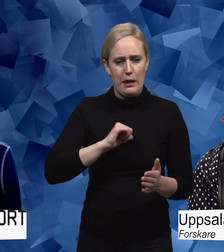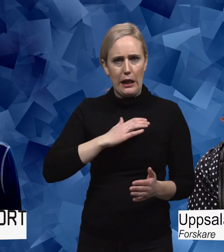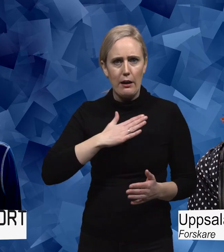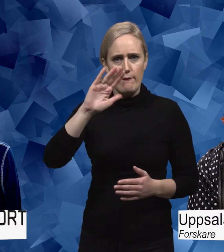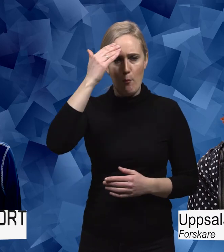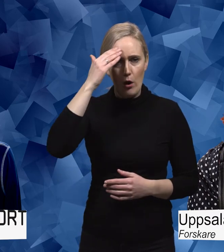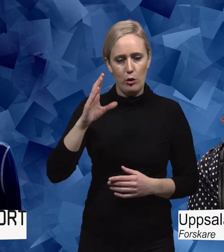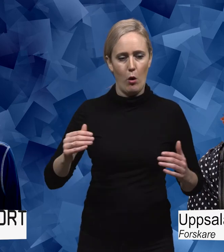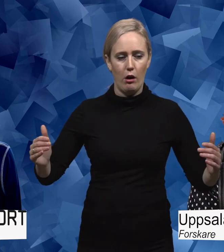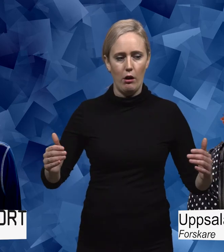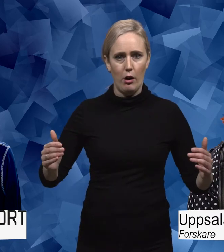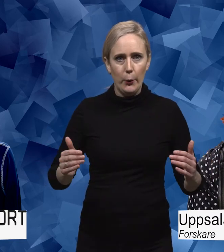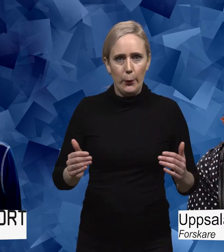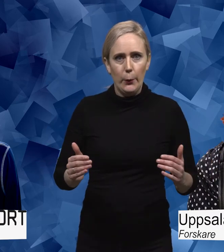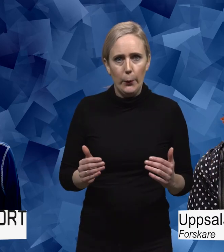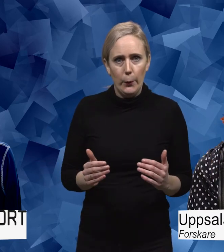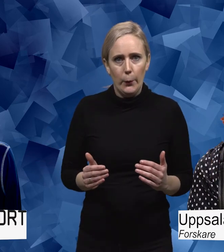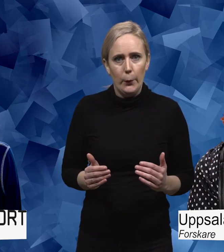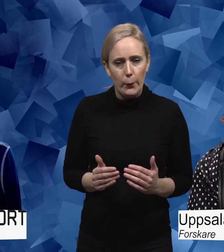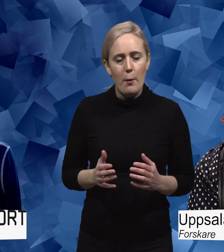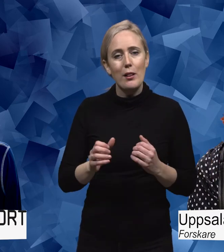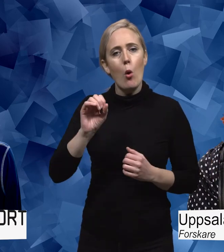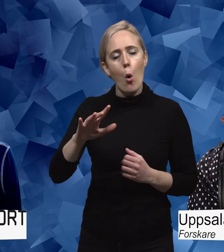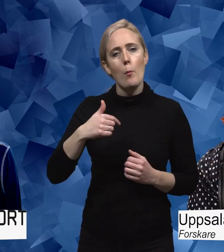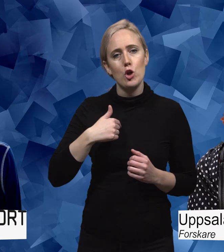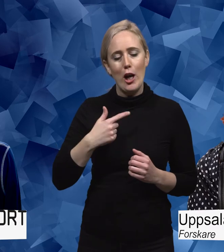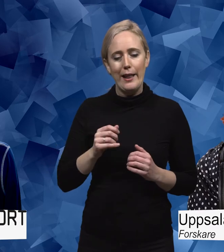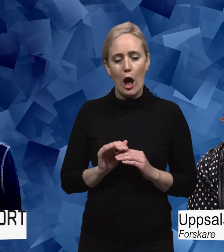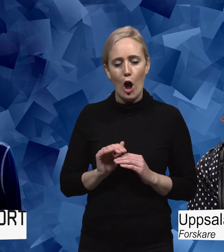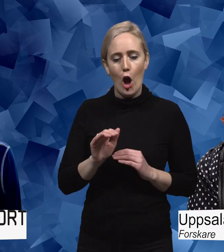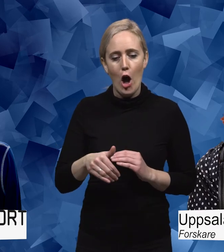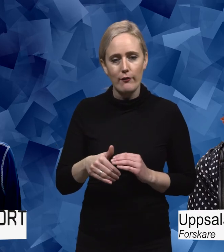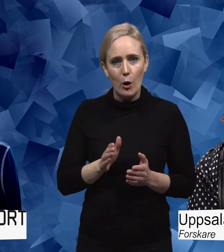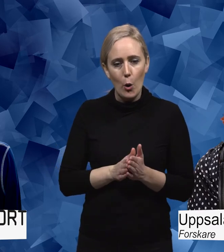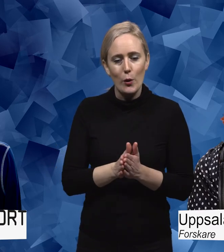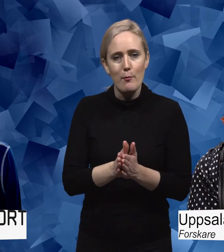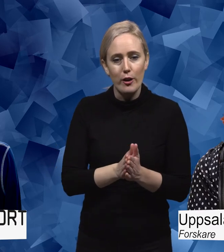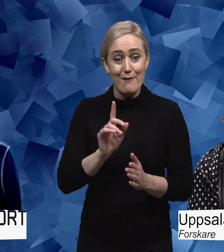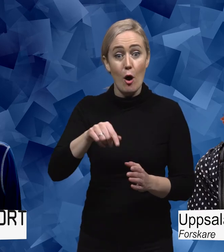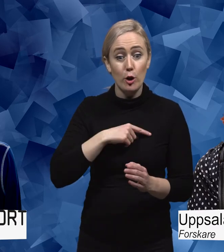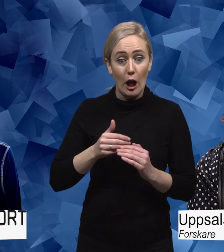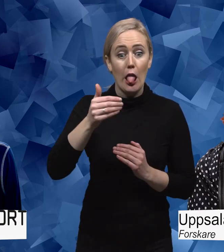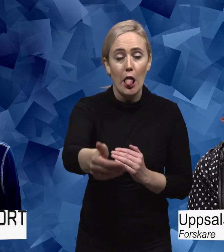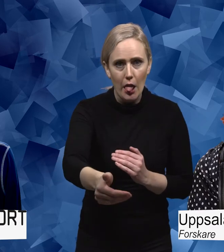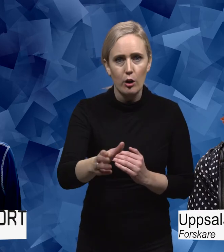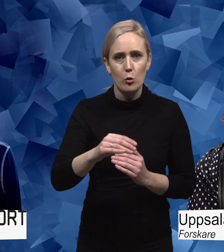krymper bekvämlighetszonen. Den blir mindre och mindre. Men om man går för långt ut. Om man utmarsar för mycket. Så att man misslyckas. Då